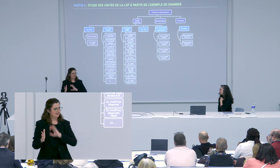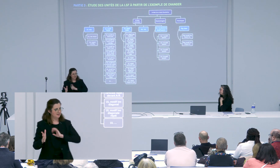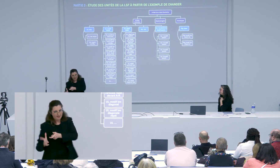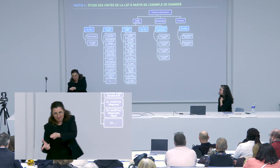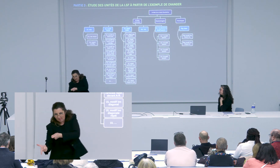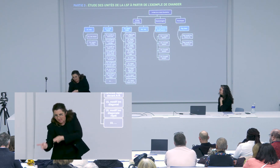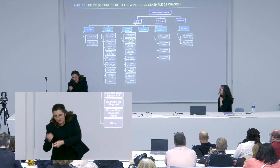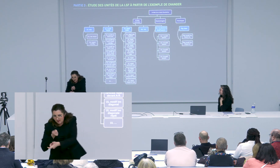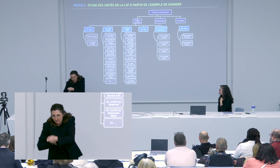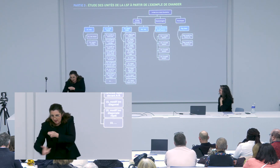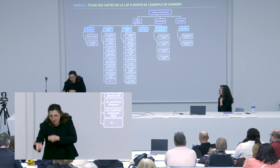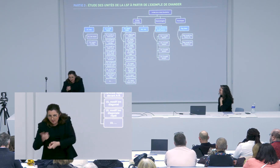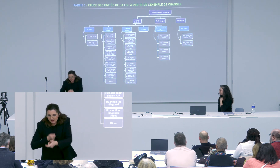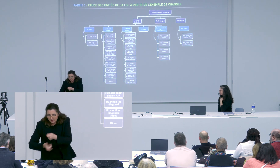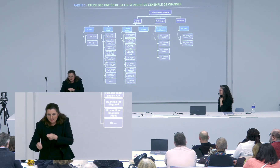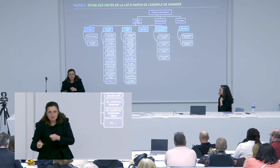la LSF